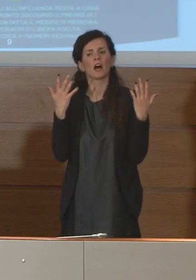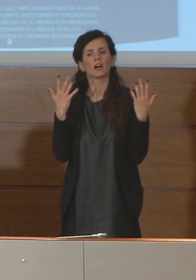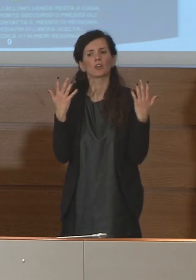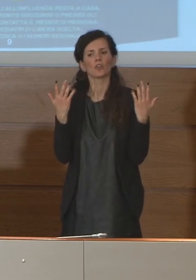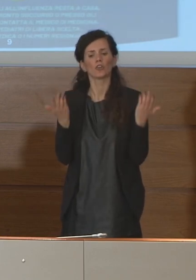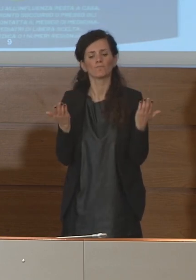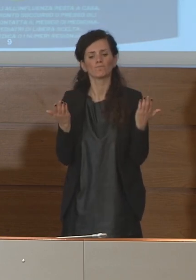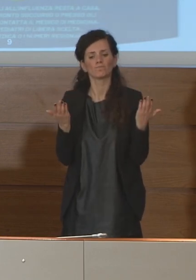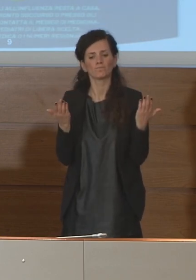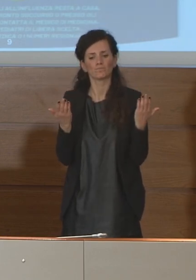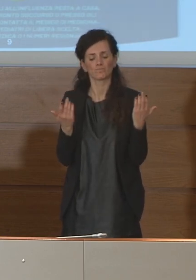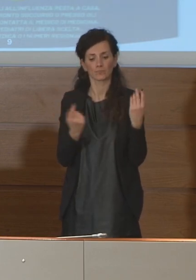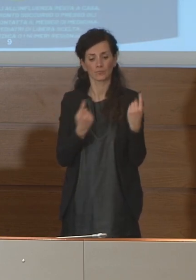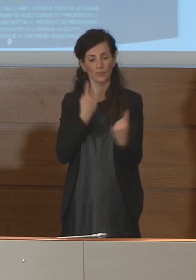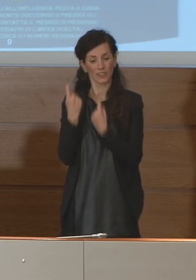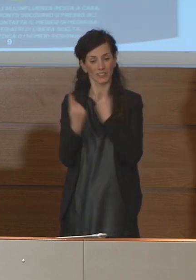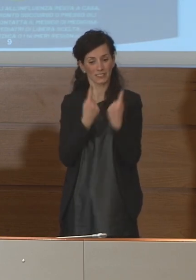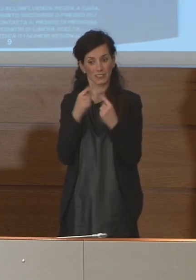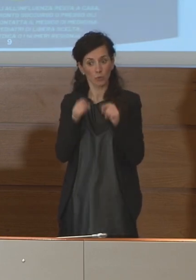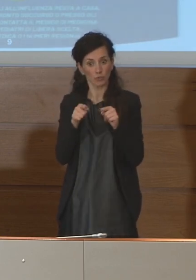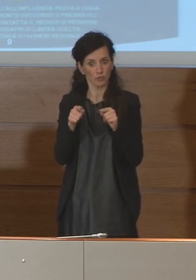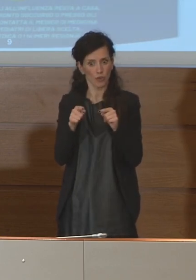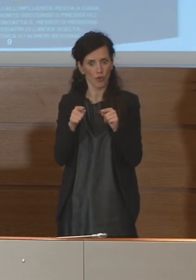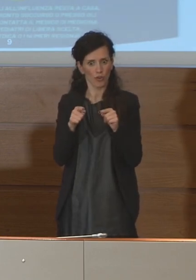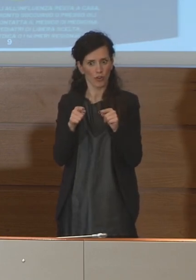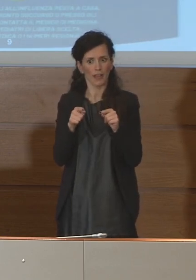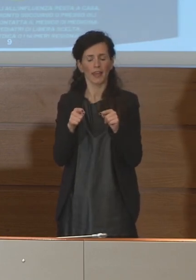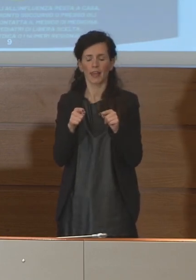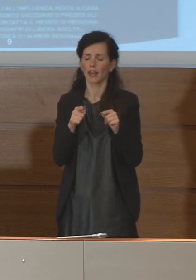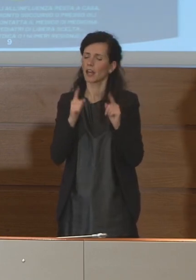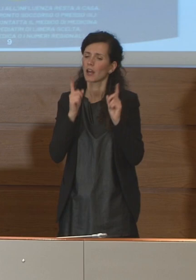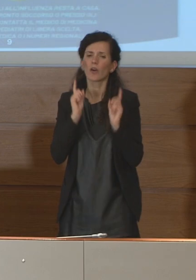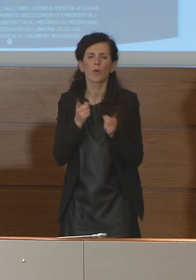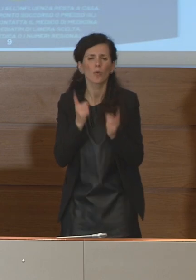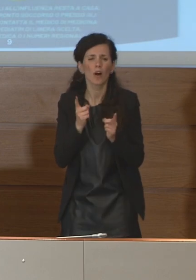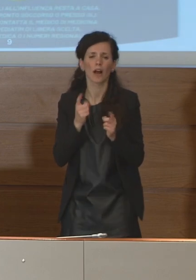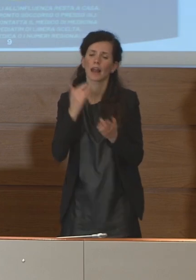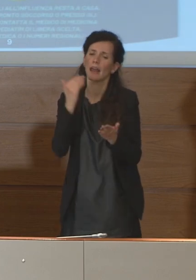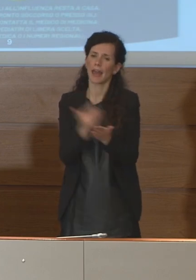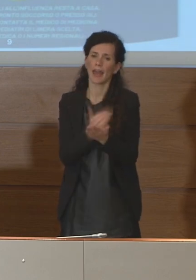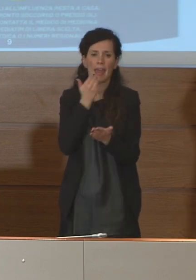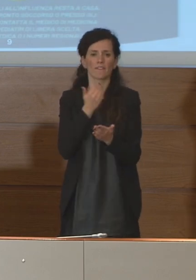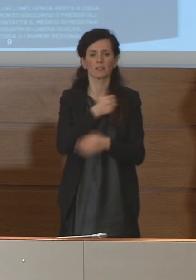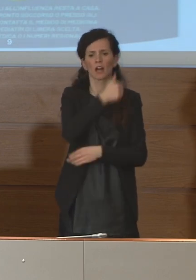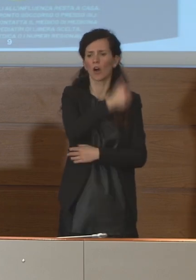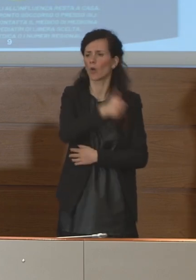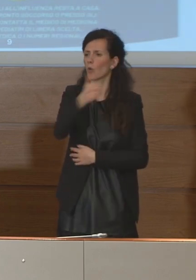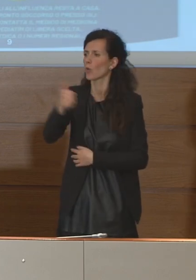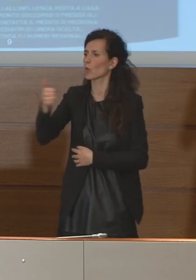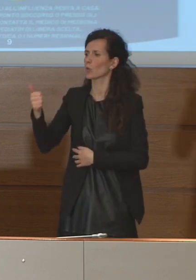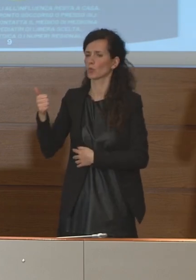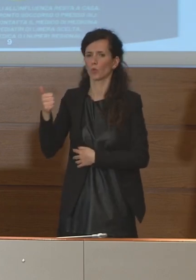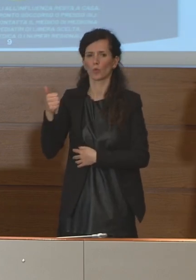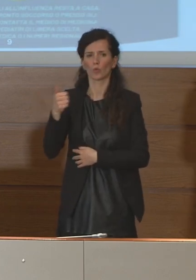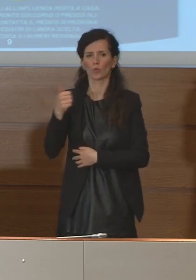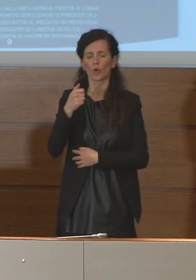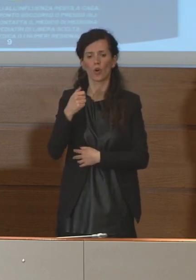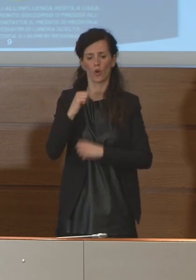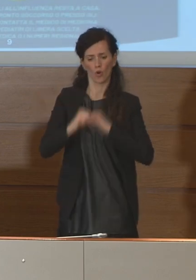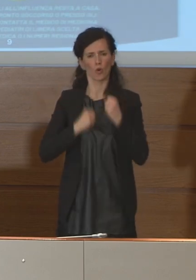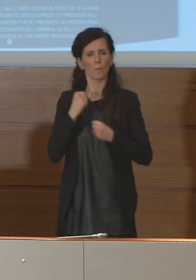evitare, l'abbiamo detto anche stamattina, il ruolo di ognuno di noi perché le misure di contenimento sono